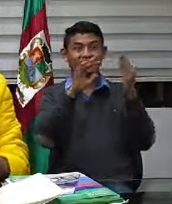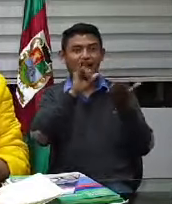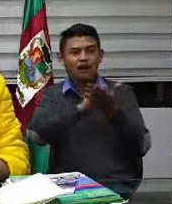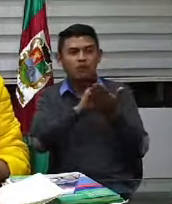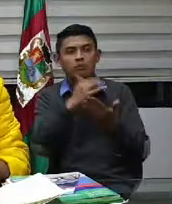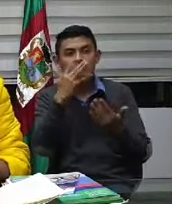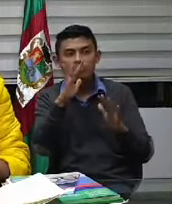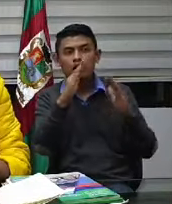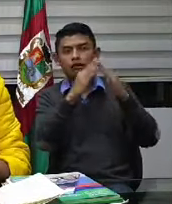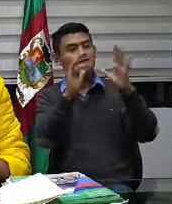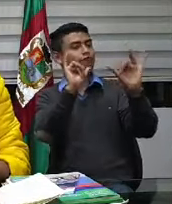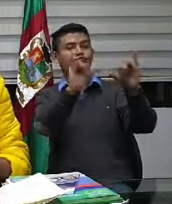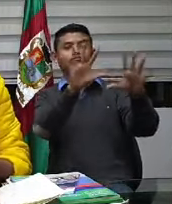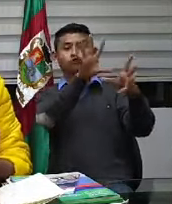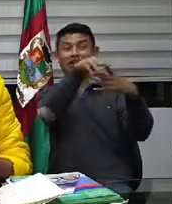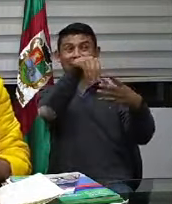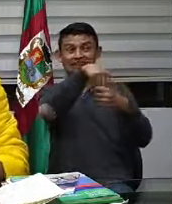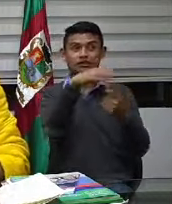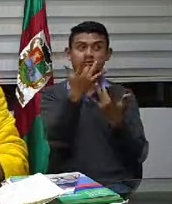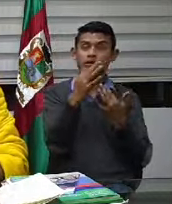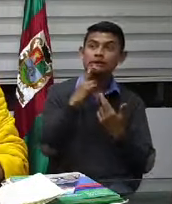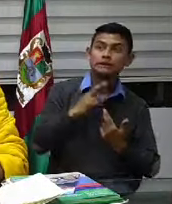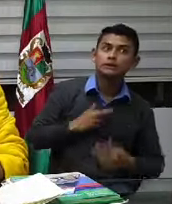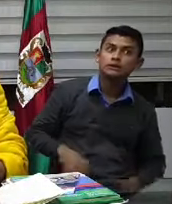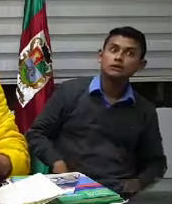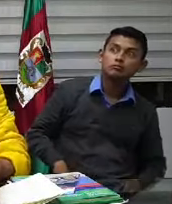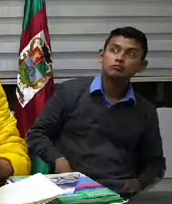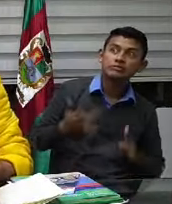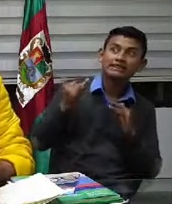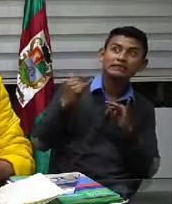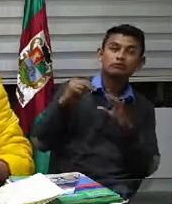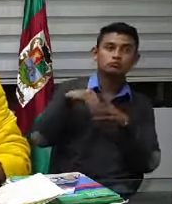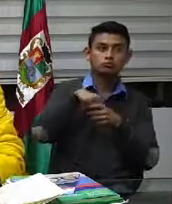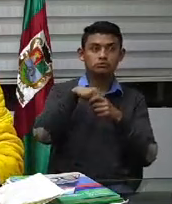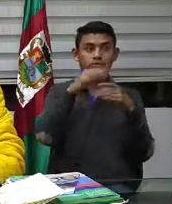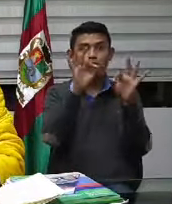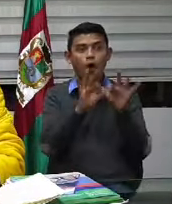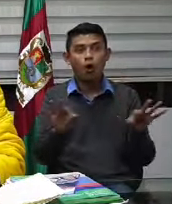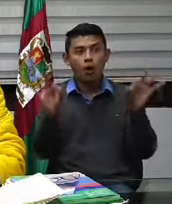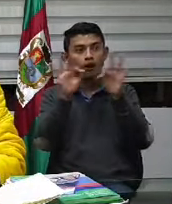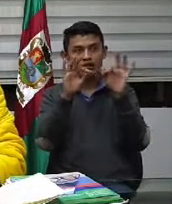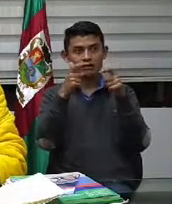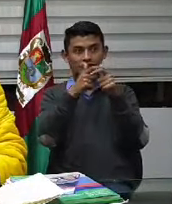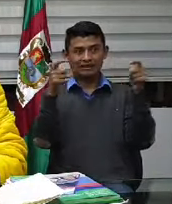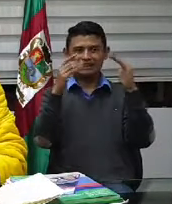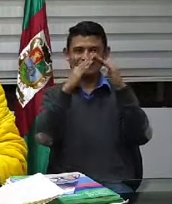pruebas también se quedan en su casa esa es la importancia esa es la importancia de quedarse en la casa